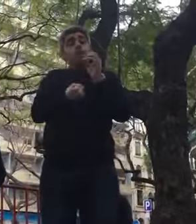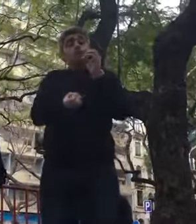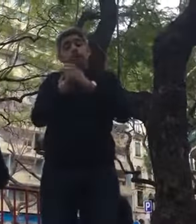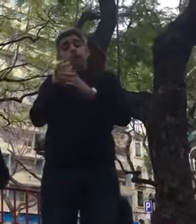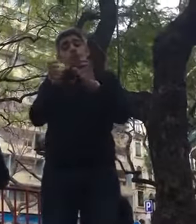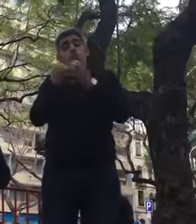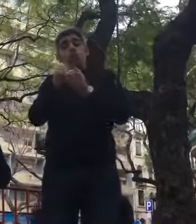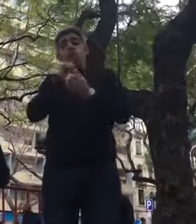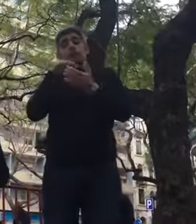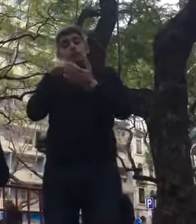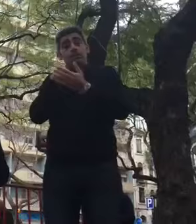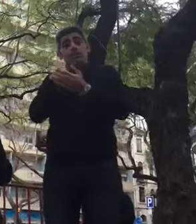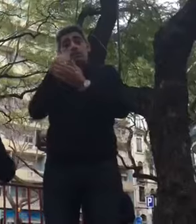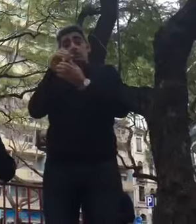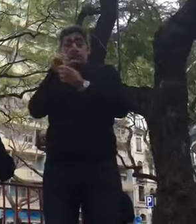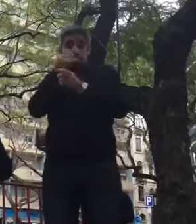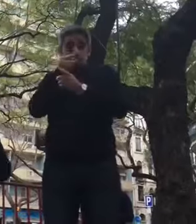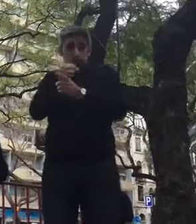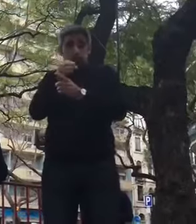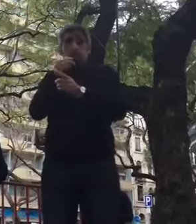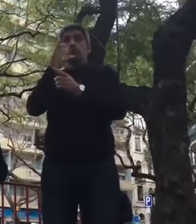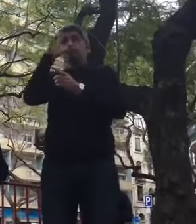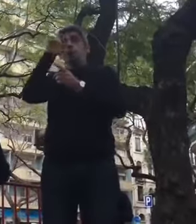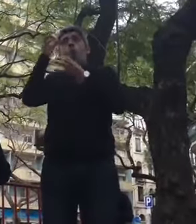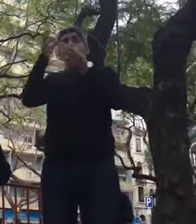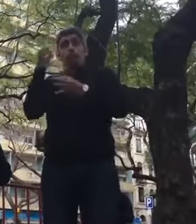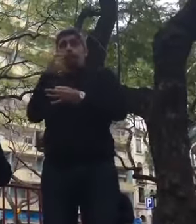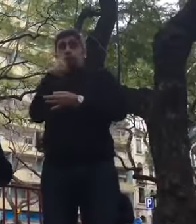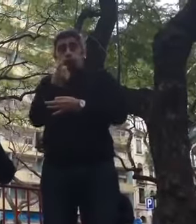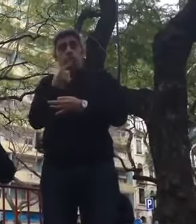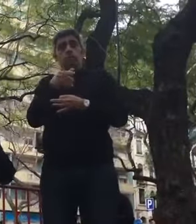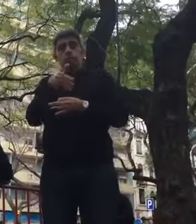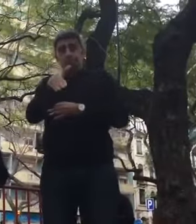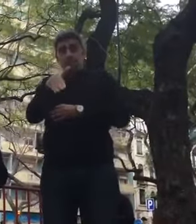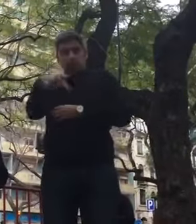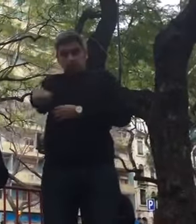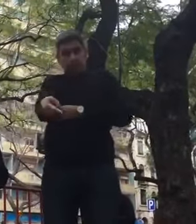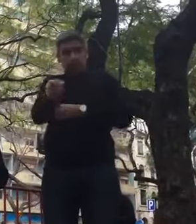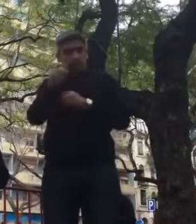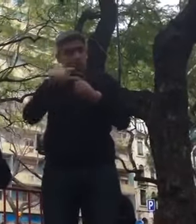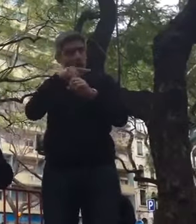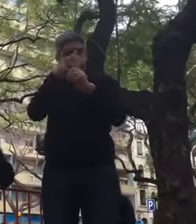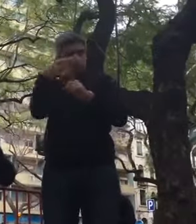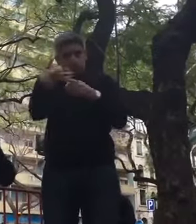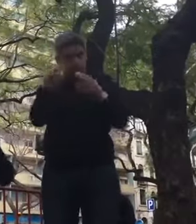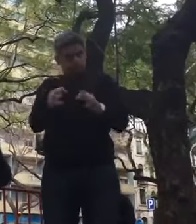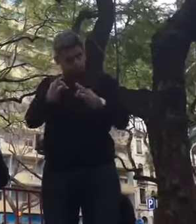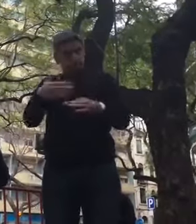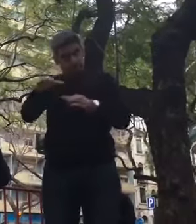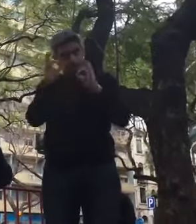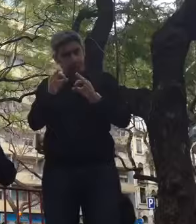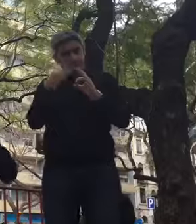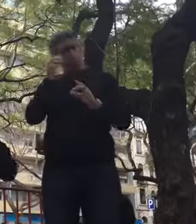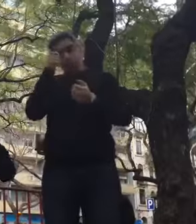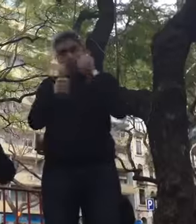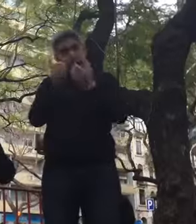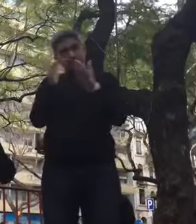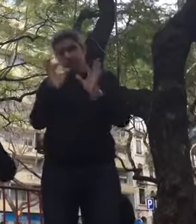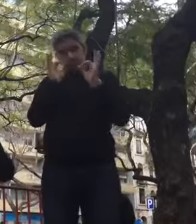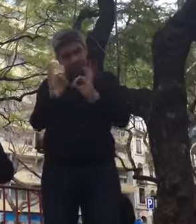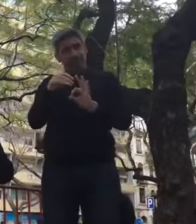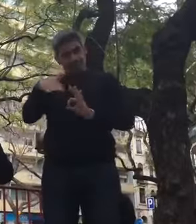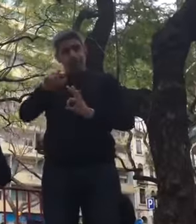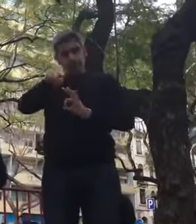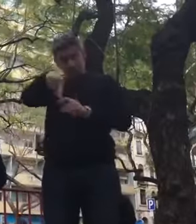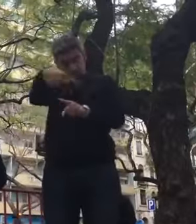recrutamento e que o Ministério, uma vez mais, confirmou que será já para o próximo ano e que haverá já concurso agora para a